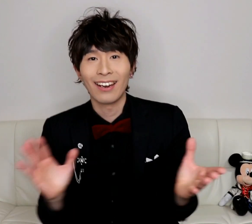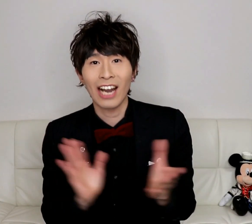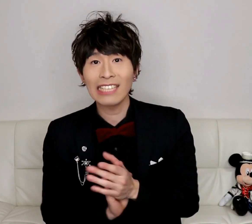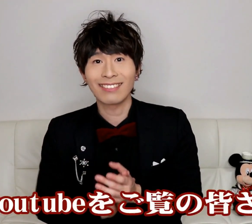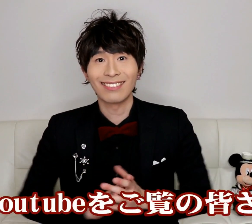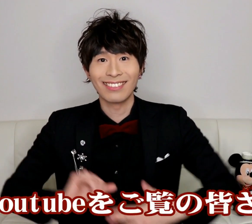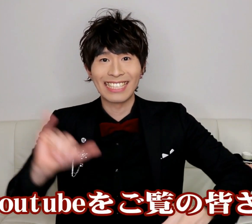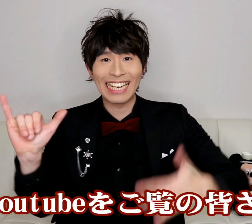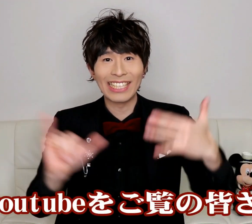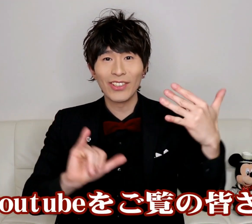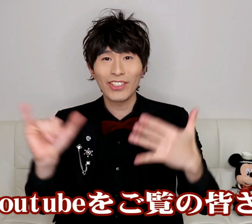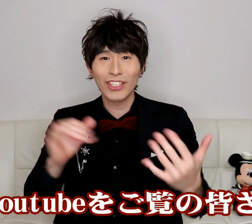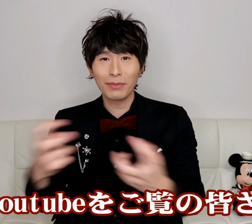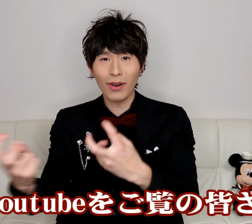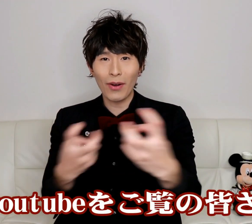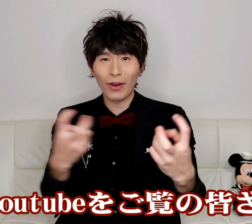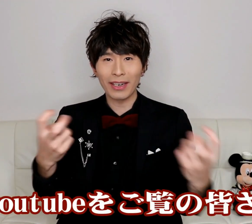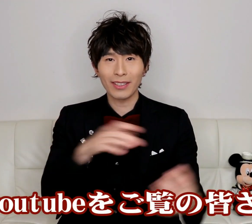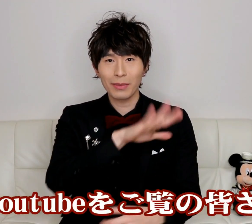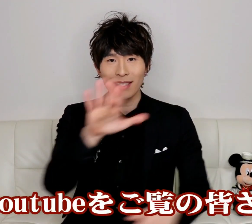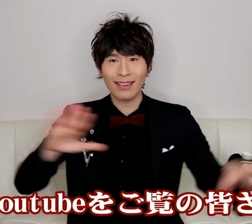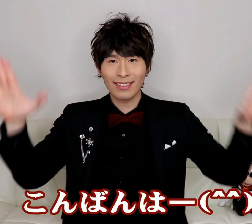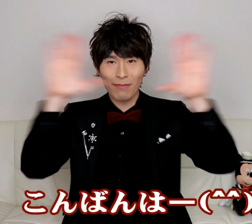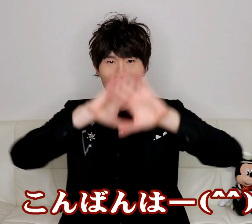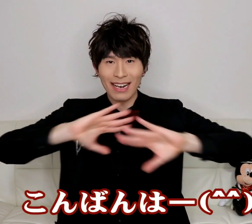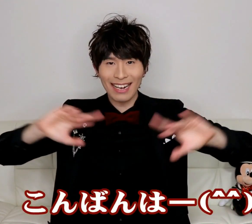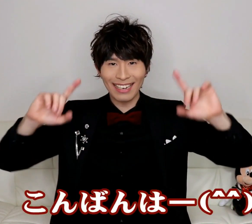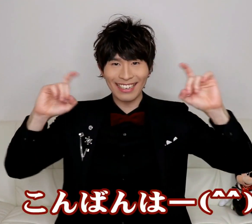はいYouTubeをご覧の皆さんこんばんは